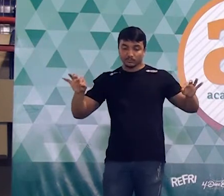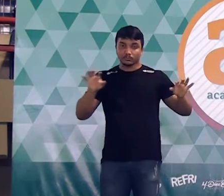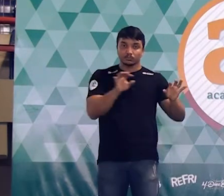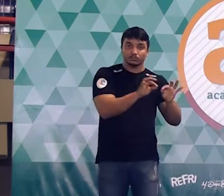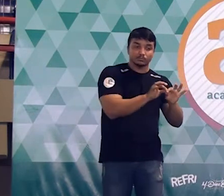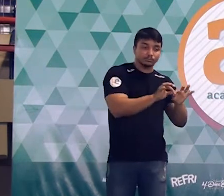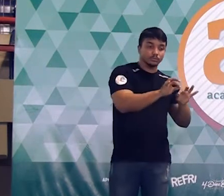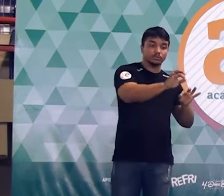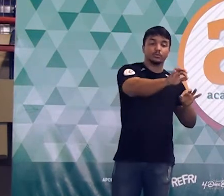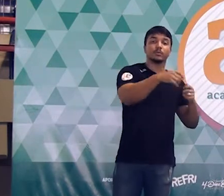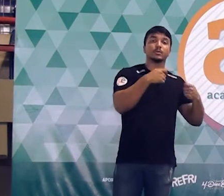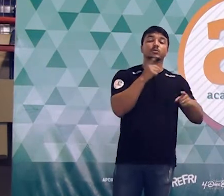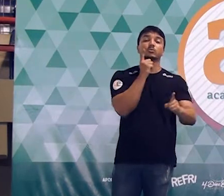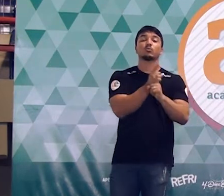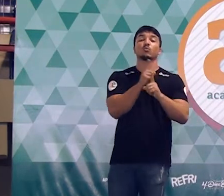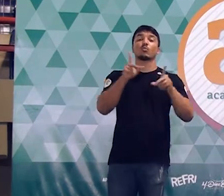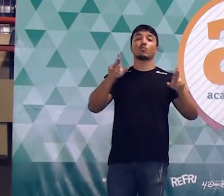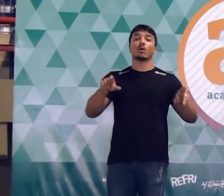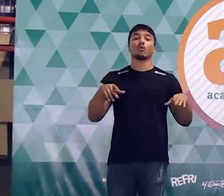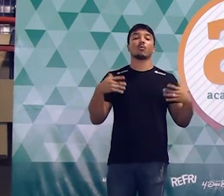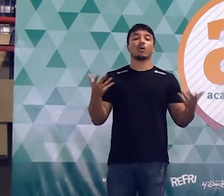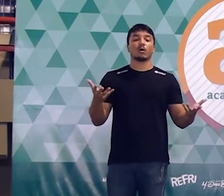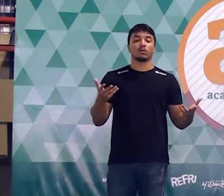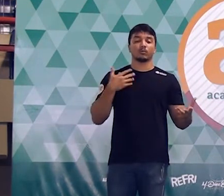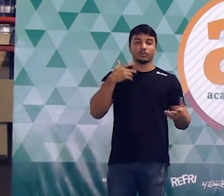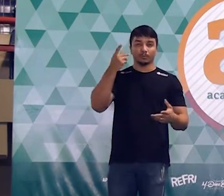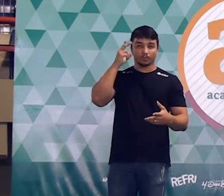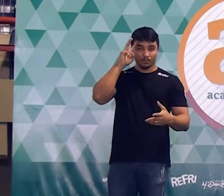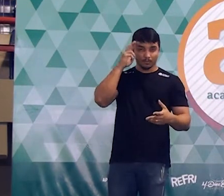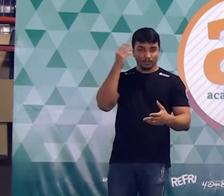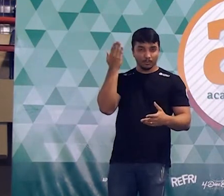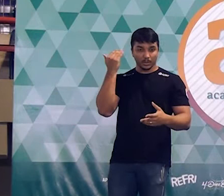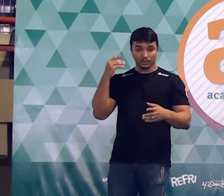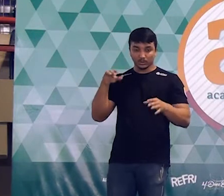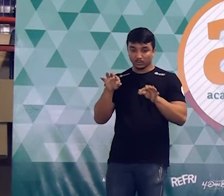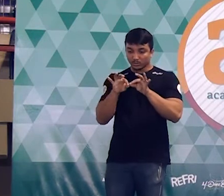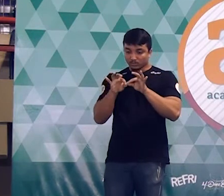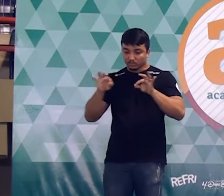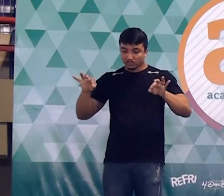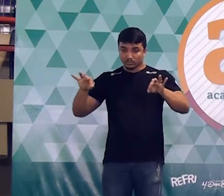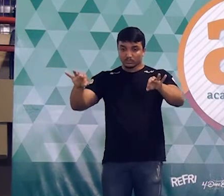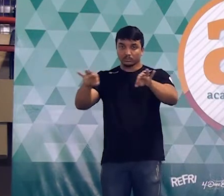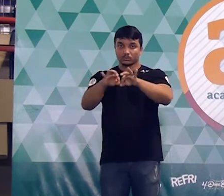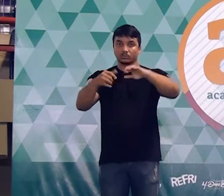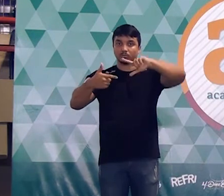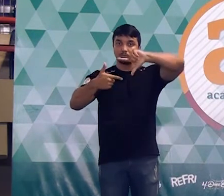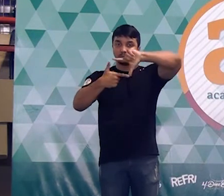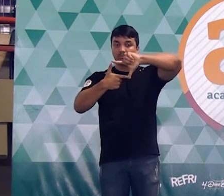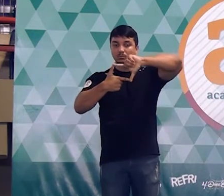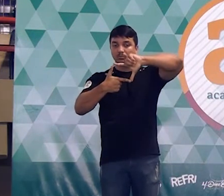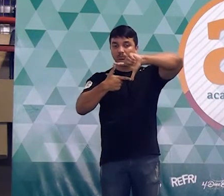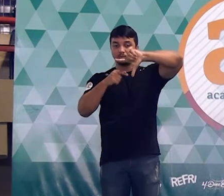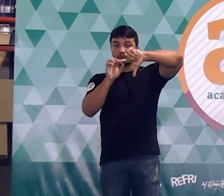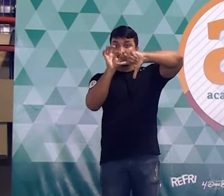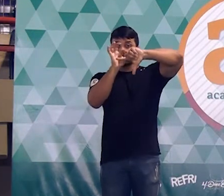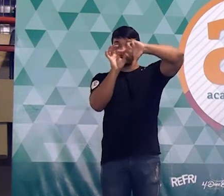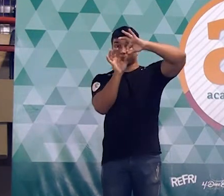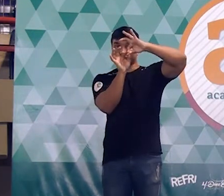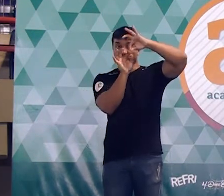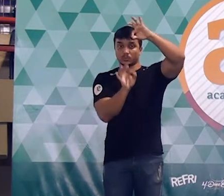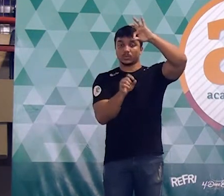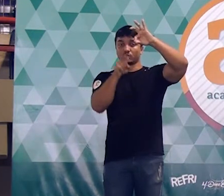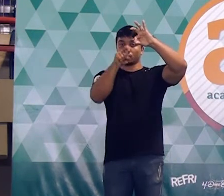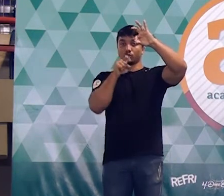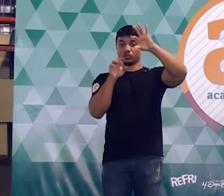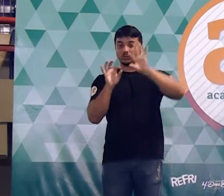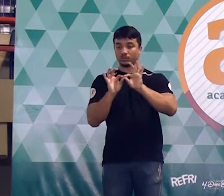sejam iguais a quanto? Como é que tava a figura original? A figura original tava assim, ó. A altura do retângulo era X e